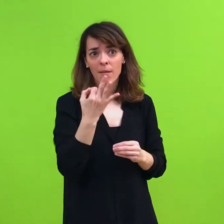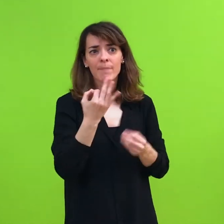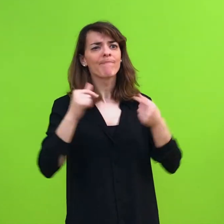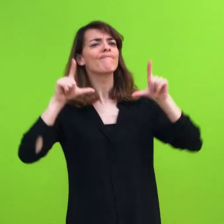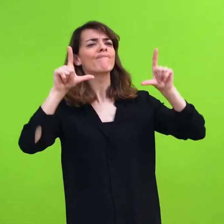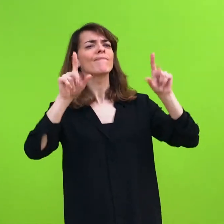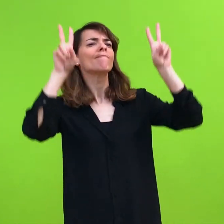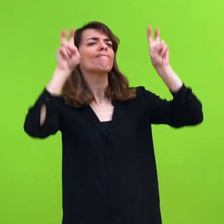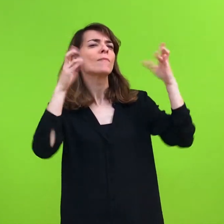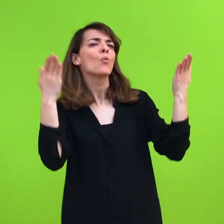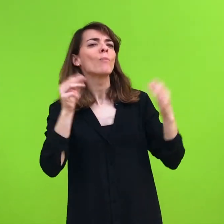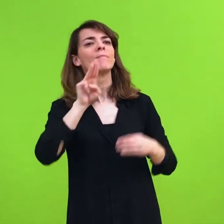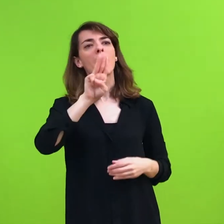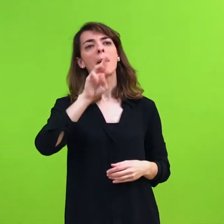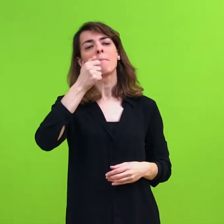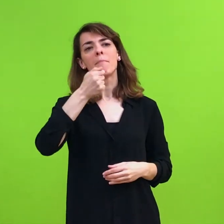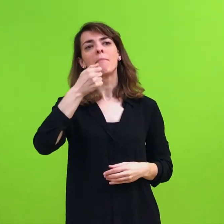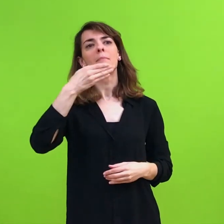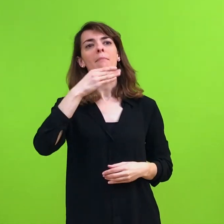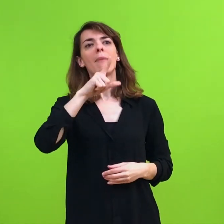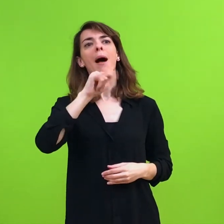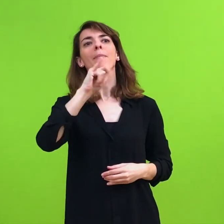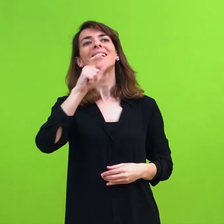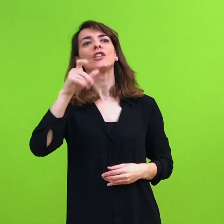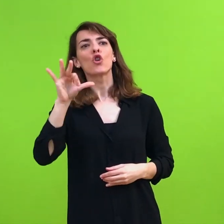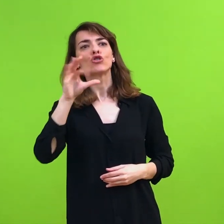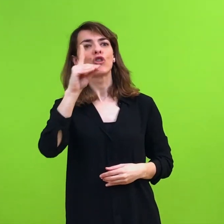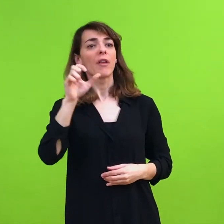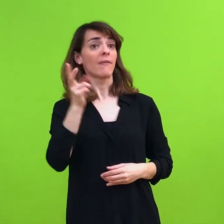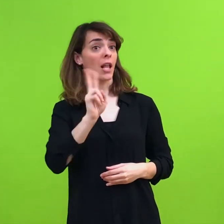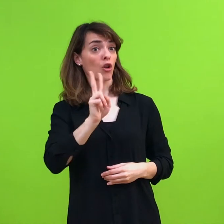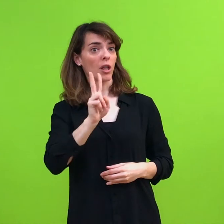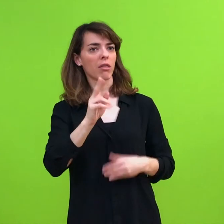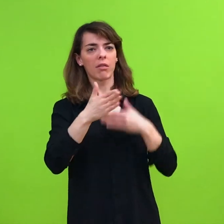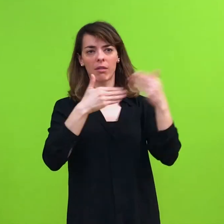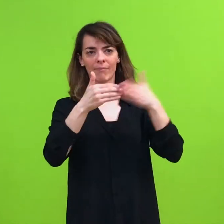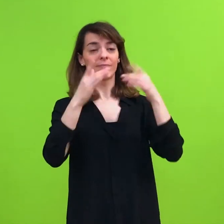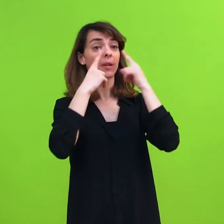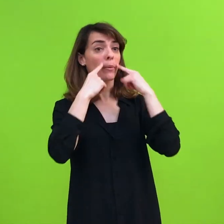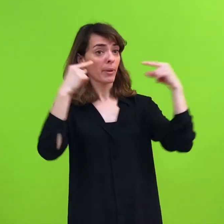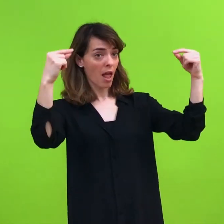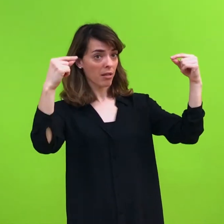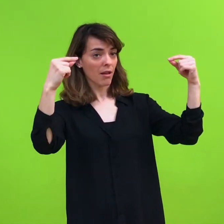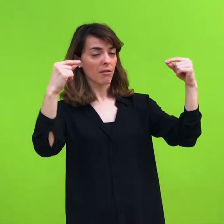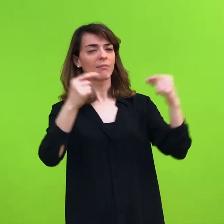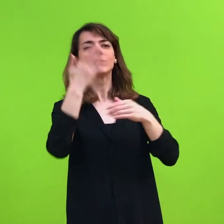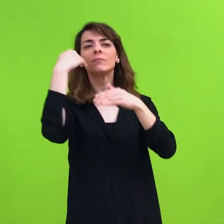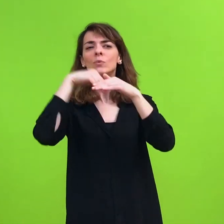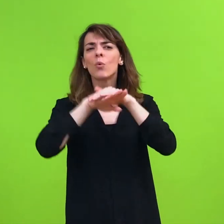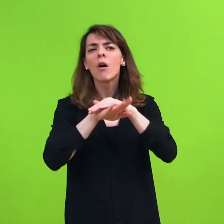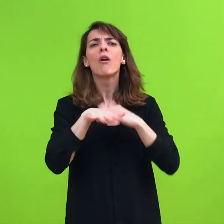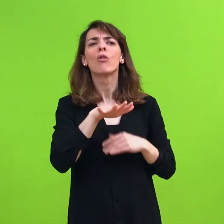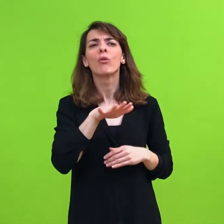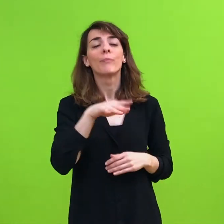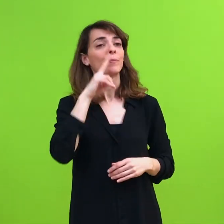Pabillos de Valladolid. De Velázquez, que se conserva en el Museo del Prado.